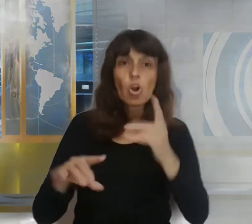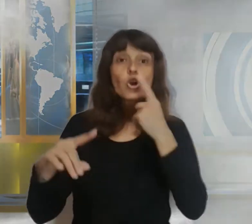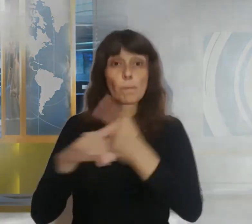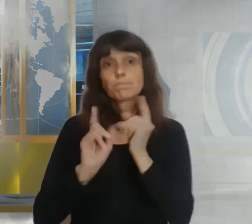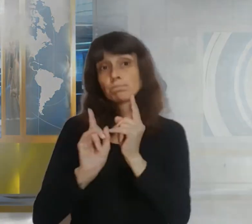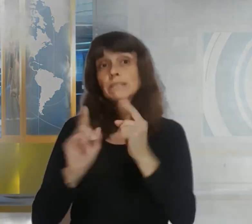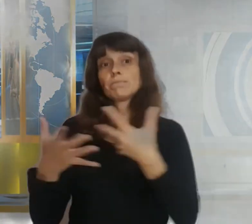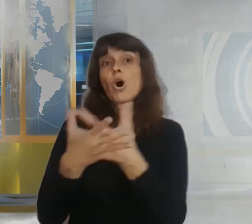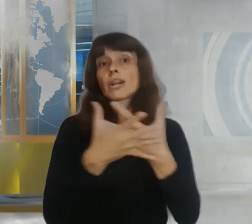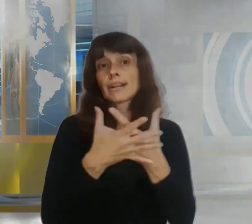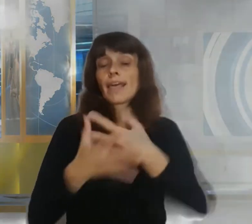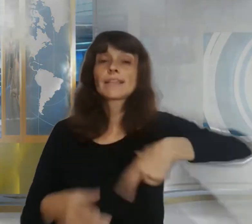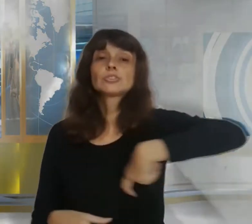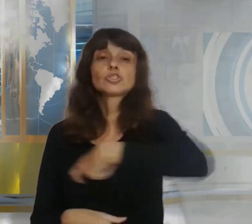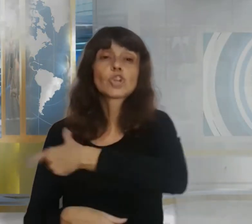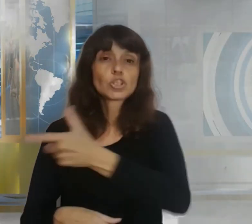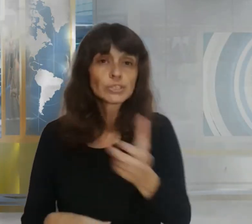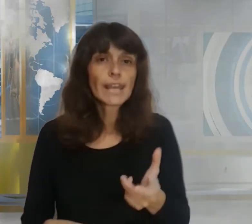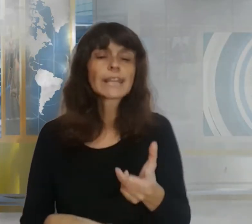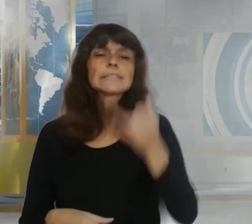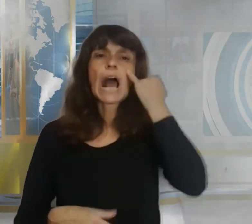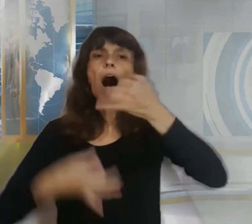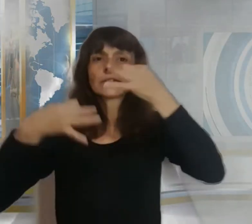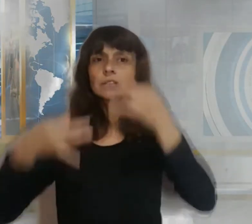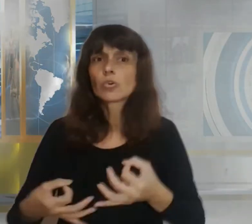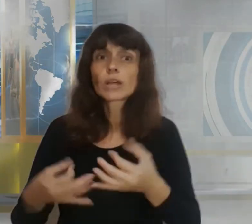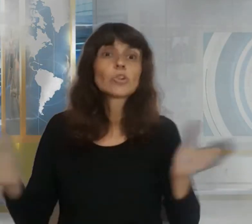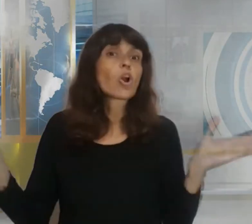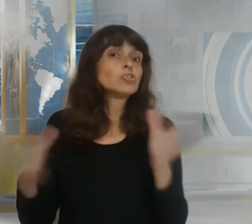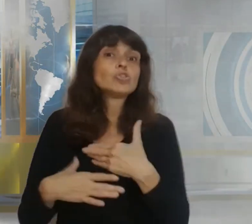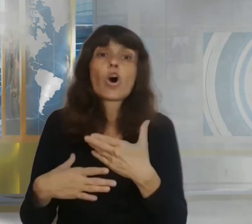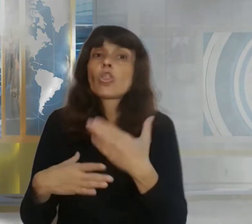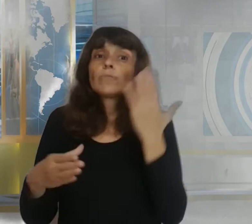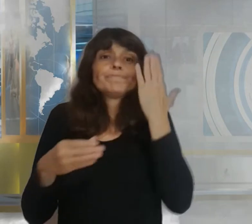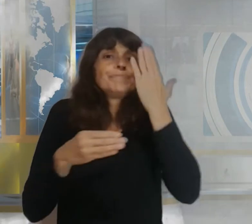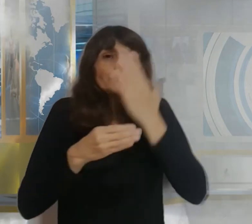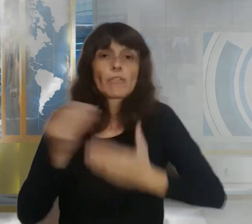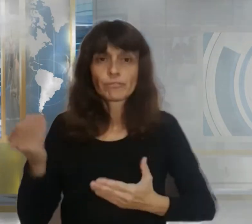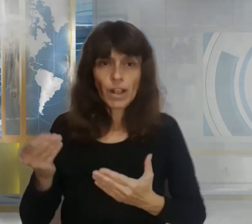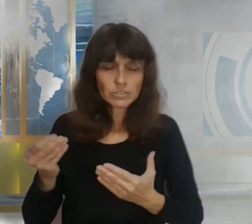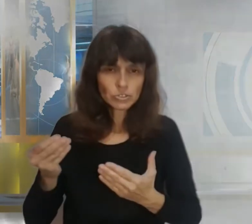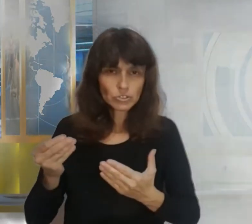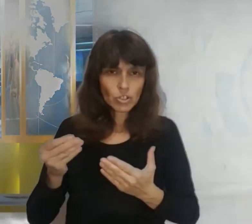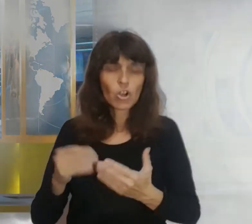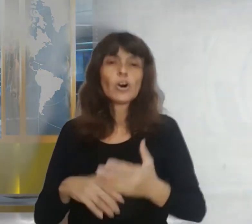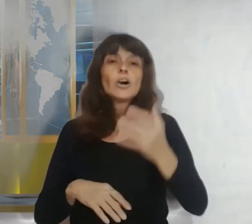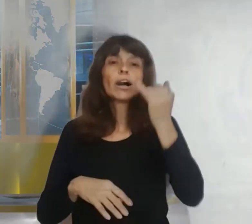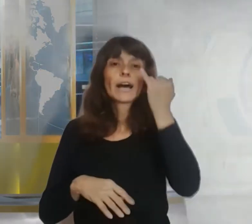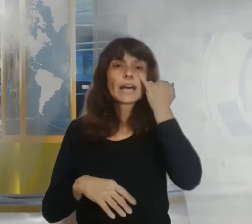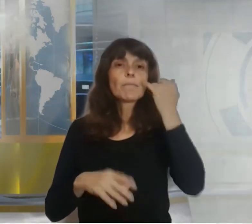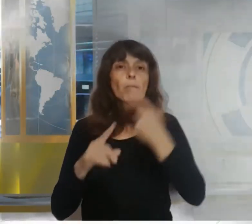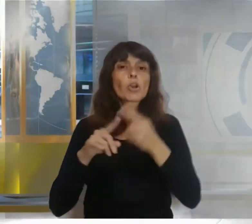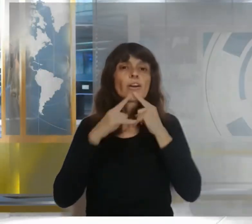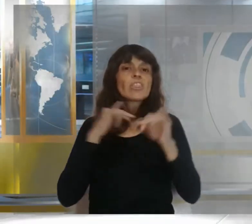que todo se trata de una indiscreción que se había difundido las imágenes sin su consentimiento